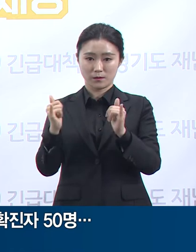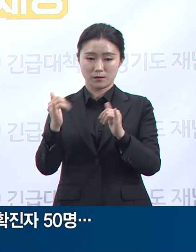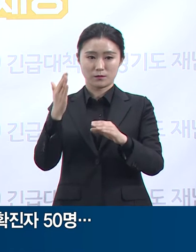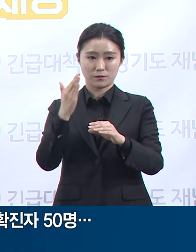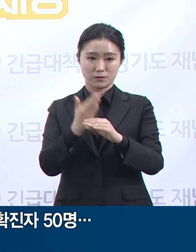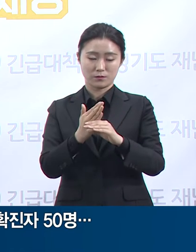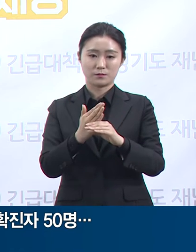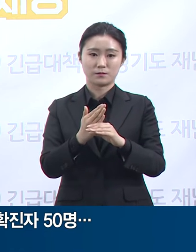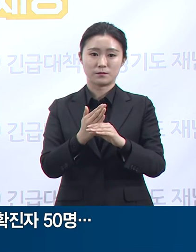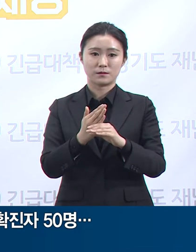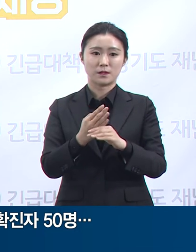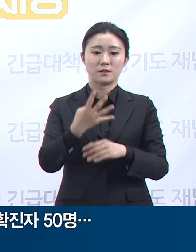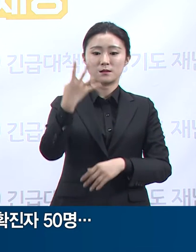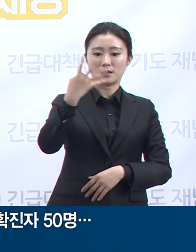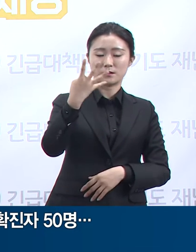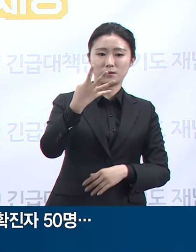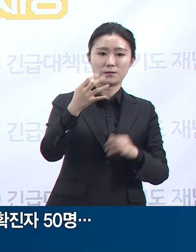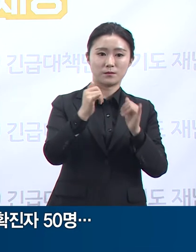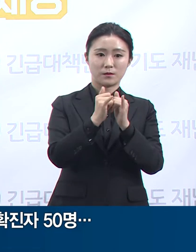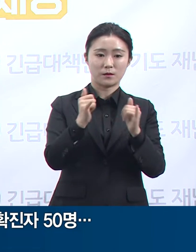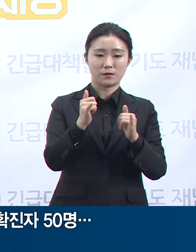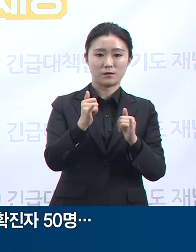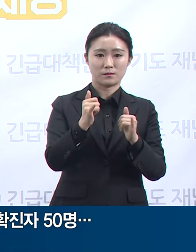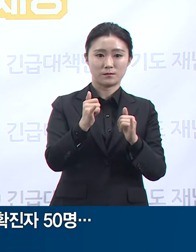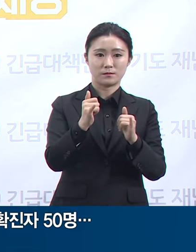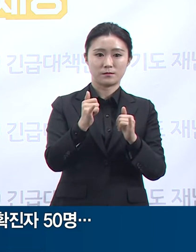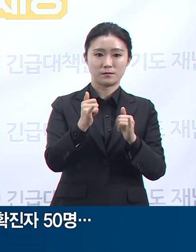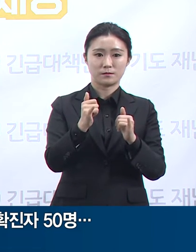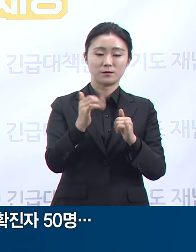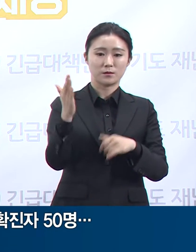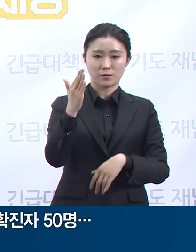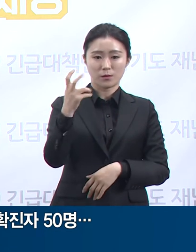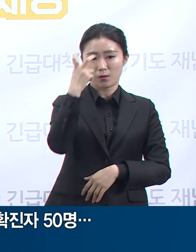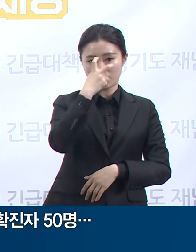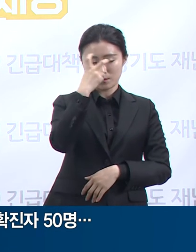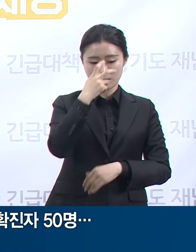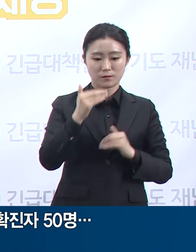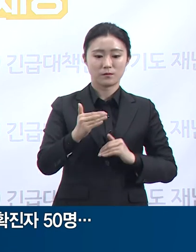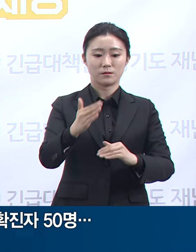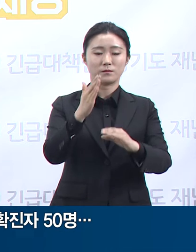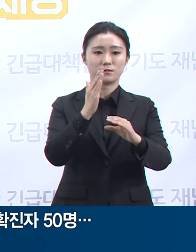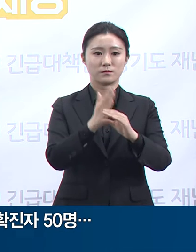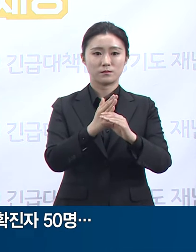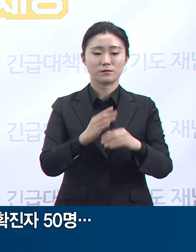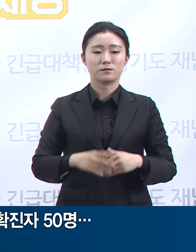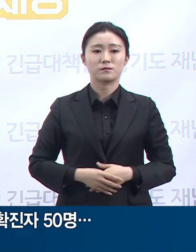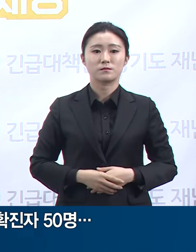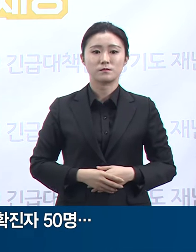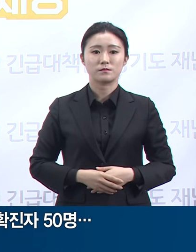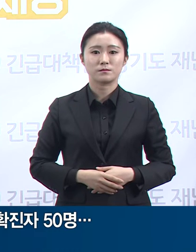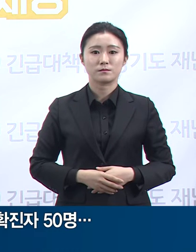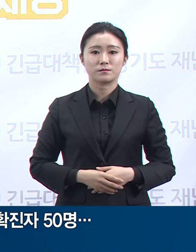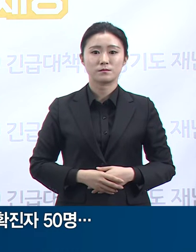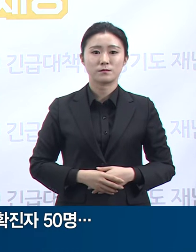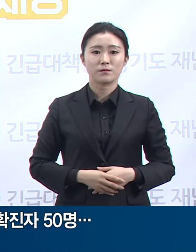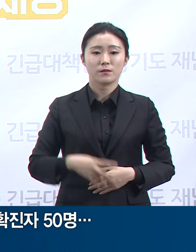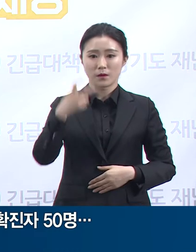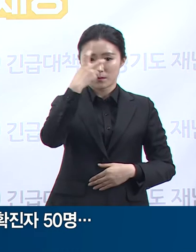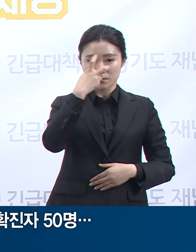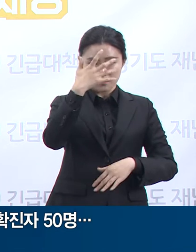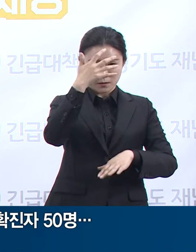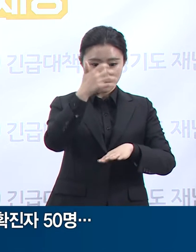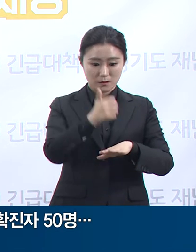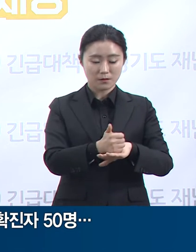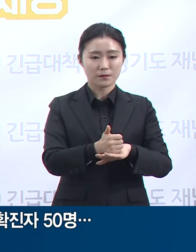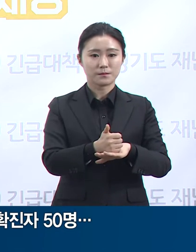서울, 경기, 인천 지역의 선별진료소를 통해 검세를 진행하고 있습니다. 그 전수검사 결과 오늘